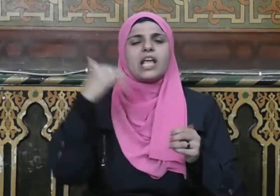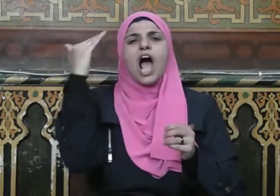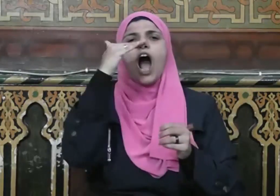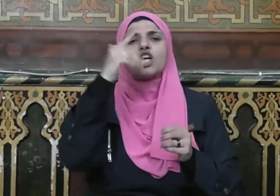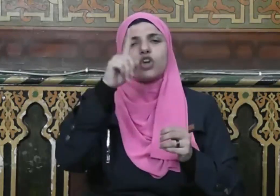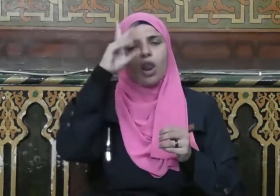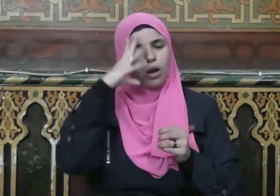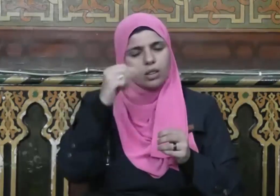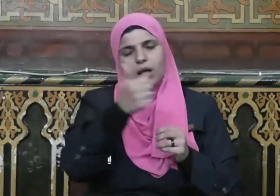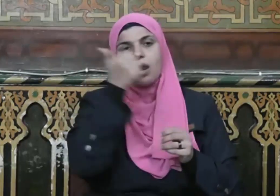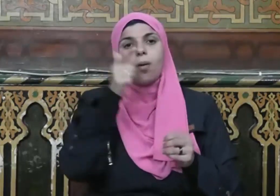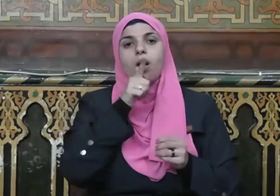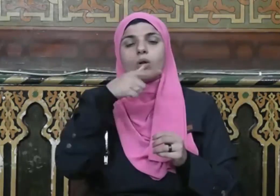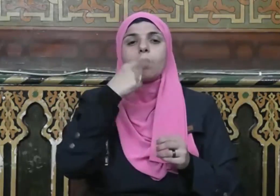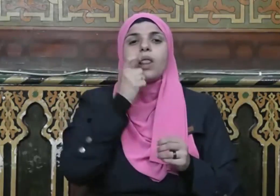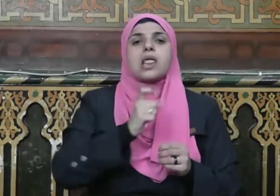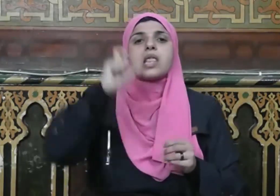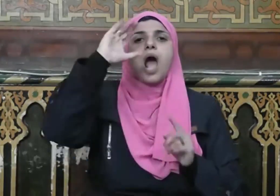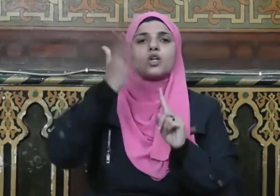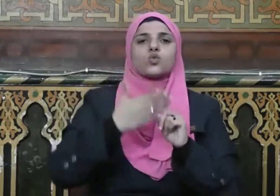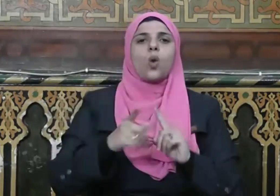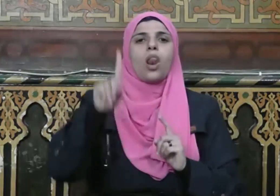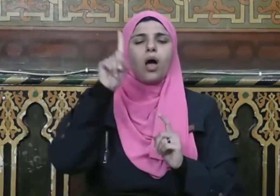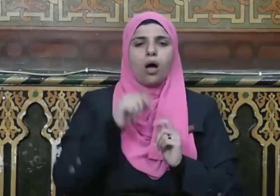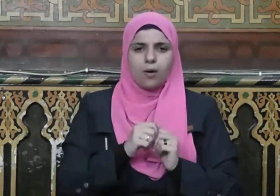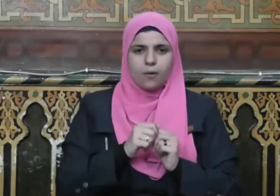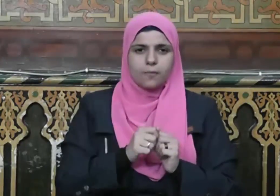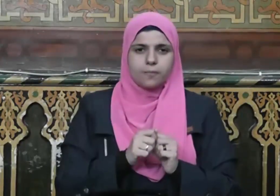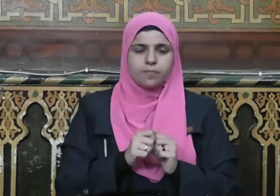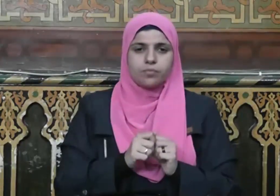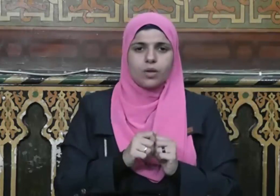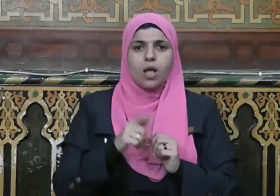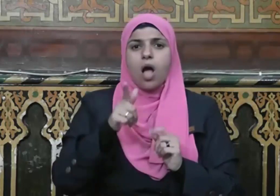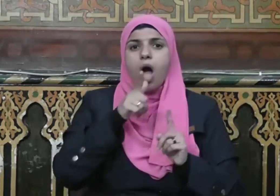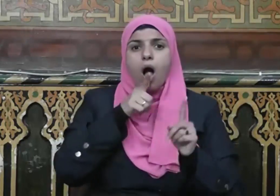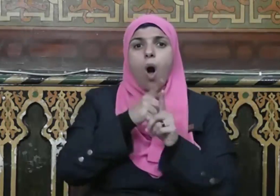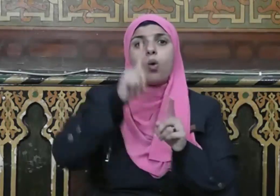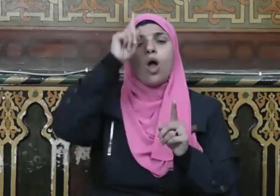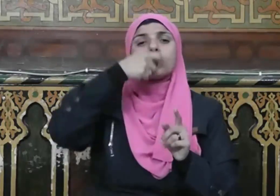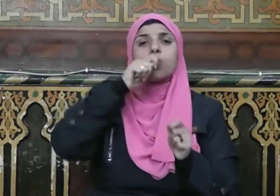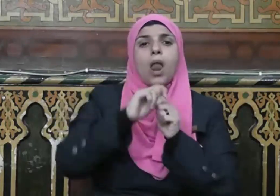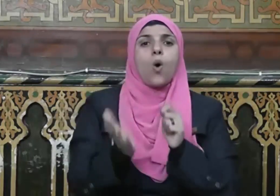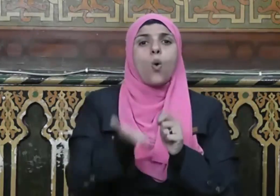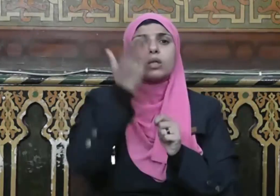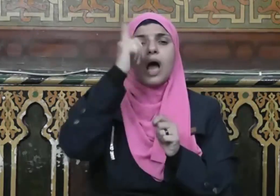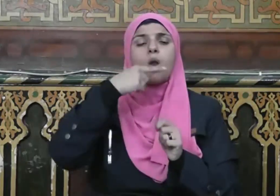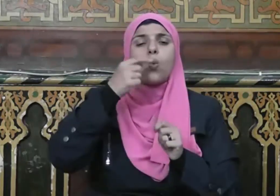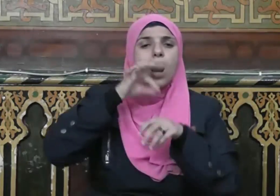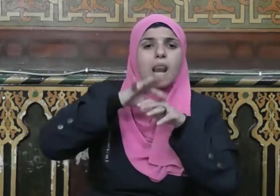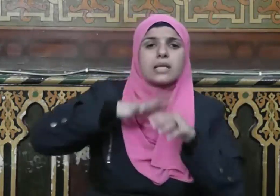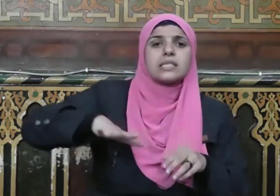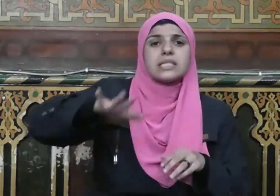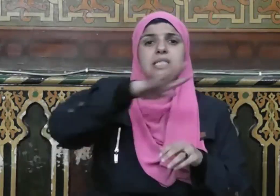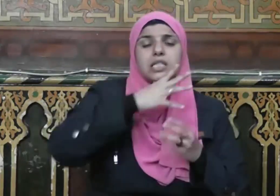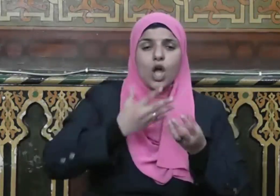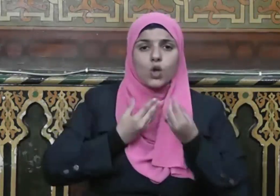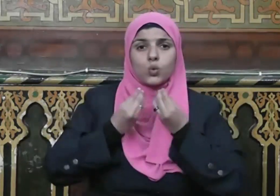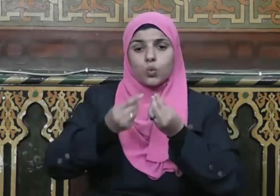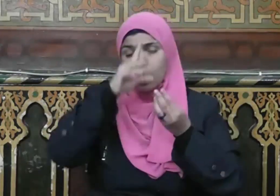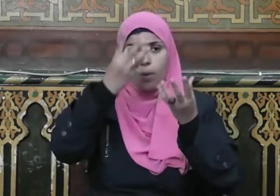قالت يا رسول الله قول الله والذين يؤتون ما آتوا وقلوبهم